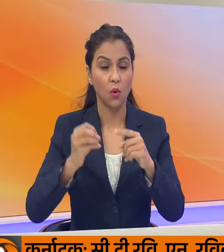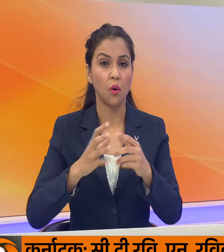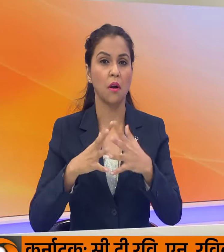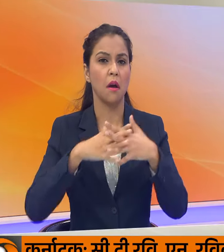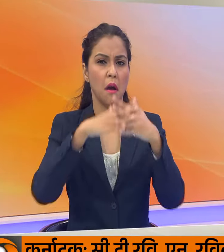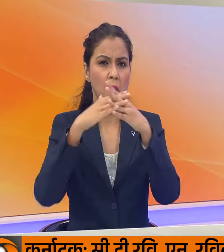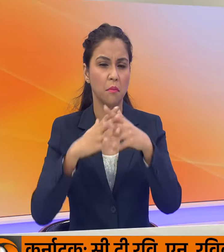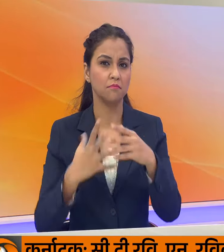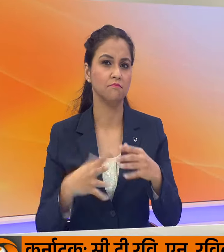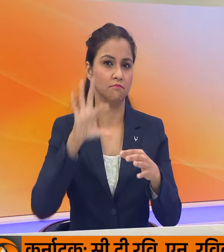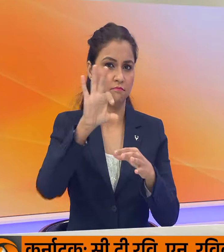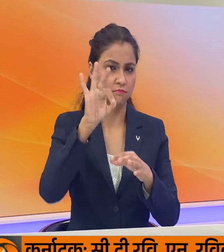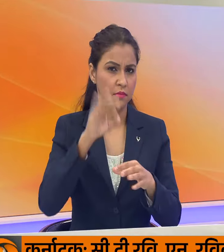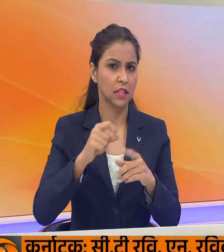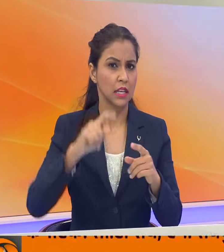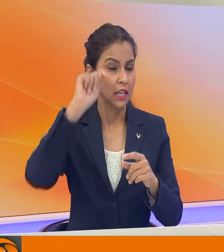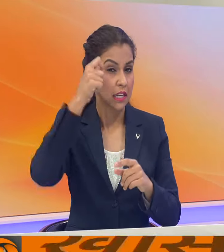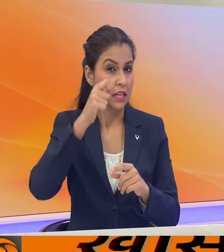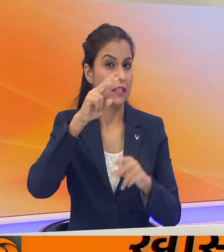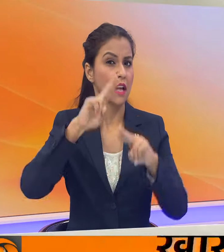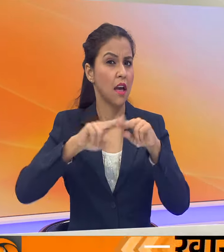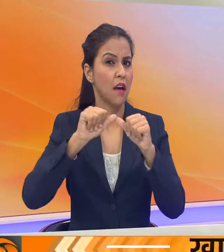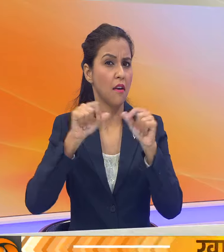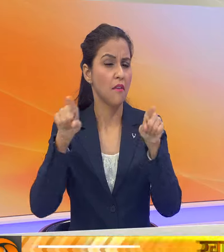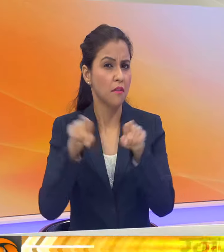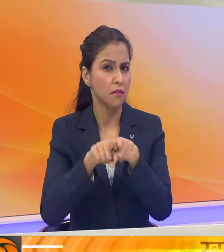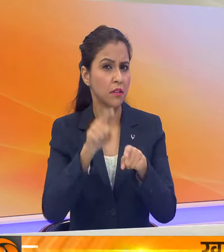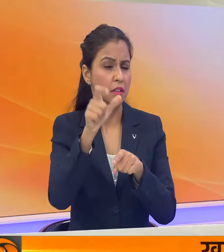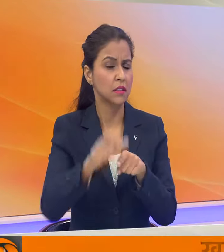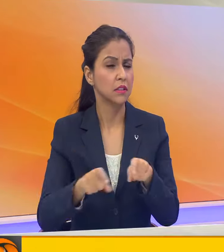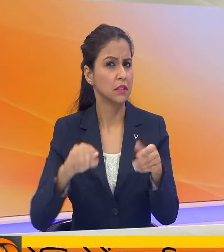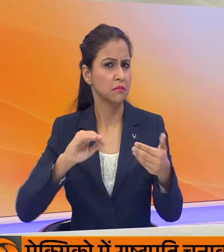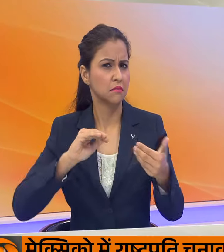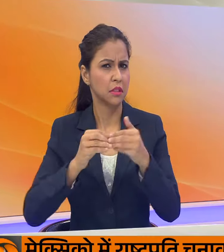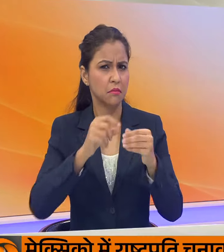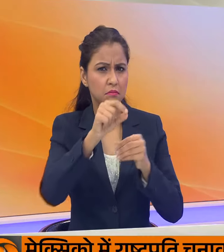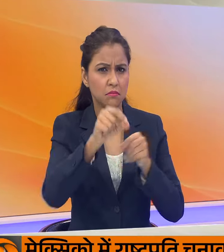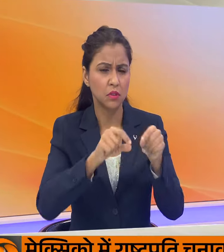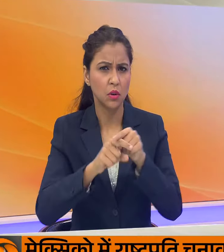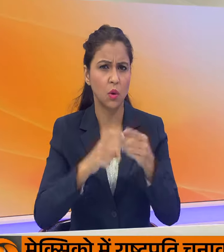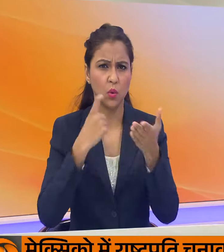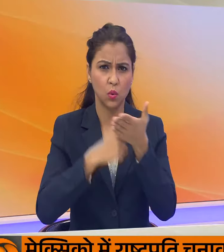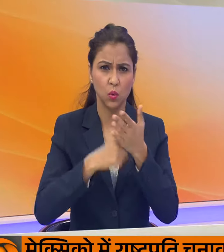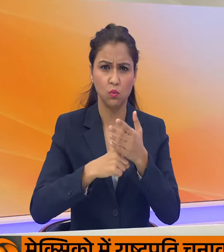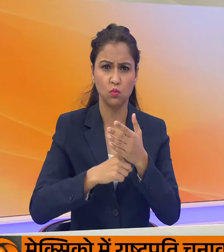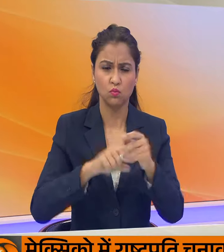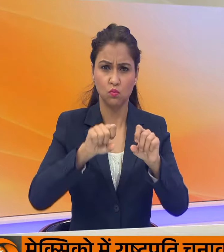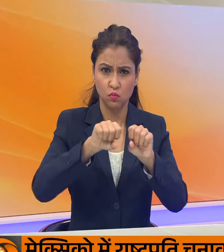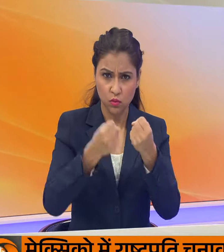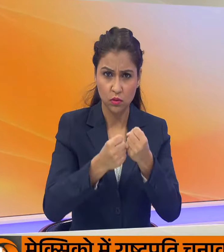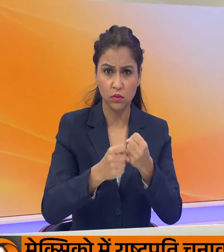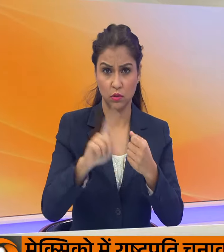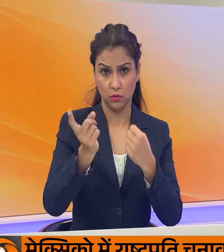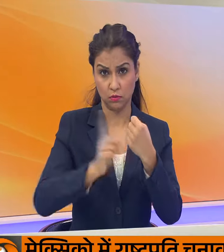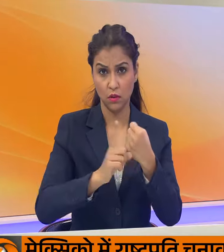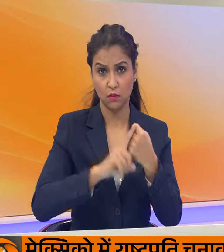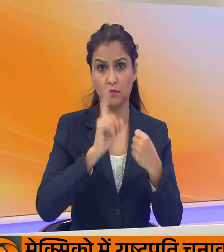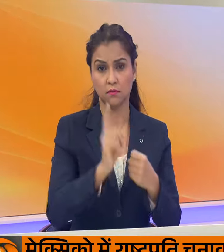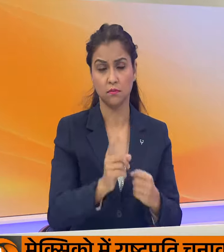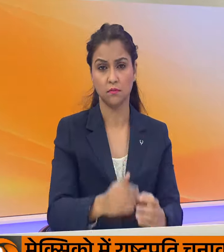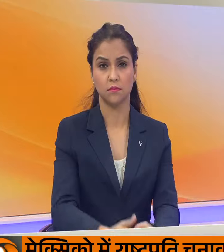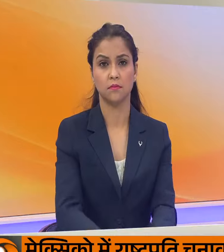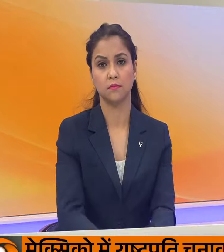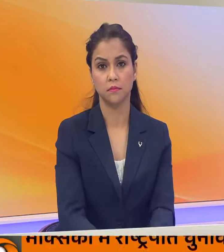चुना गया है इंग्लिश एफे ने पाकेता पर सट्टे बाजी से जुड़े नियमों के उलंगन के लिए चार्ज लगाये हुए हैं